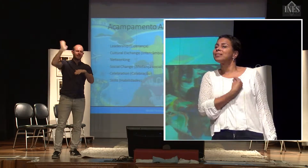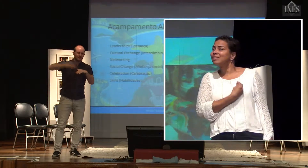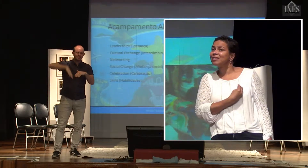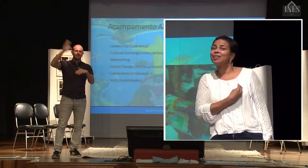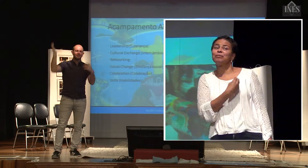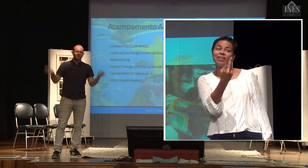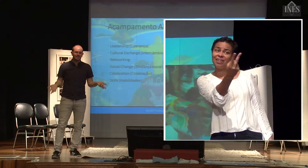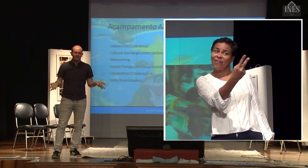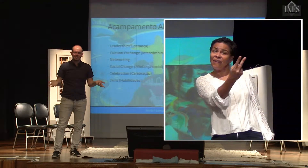grupo?